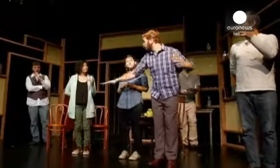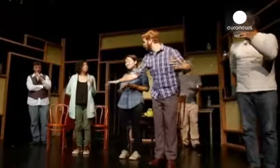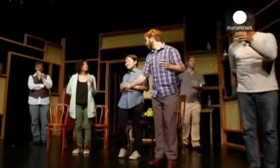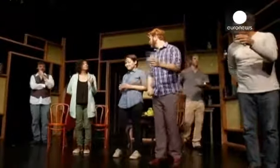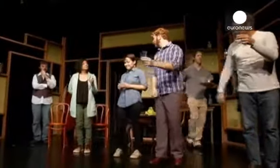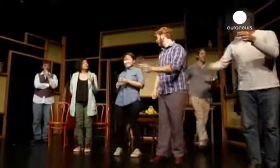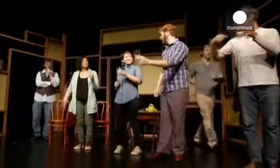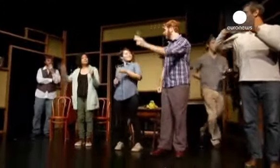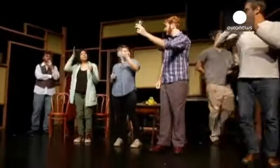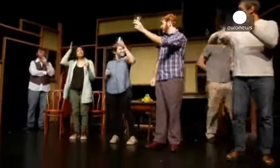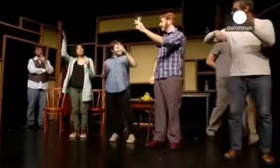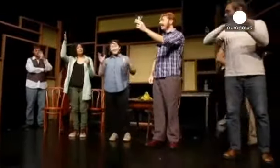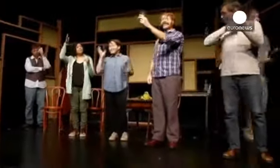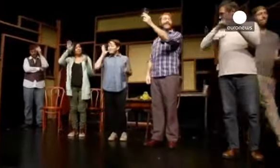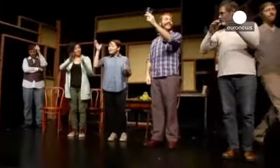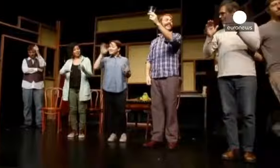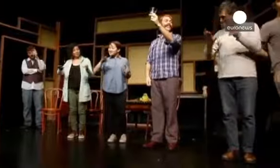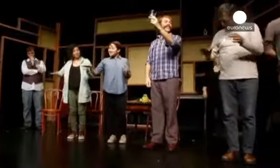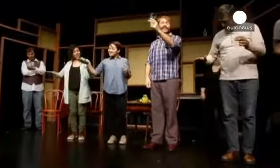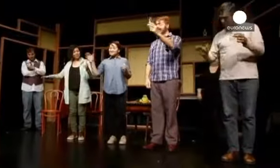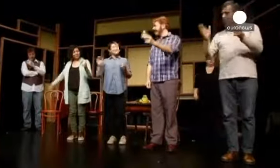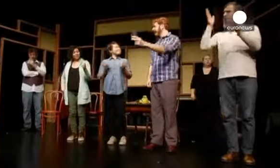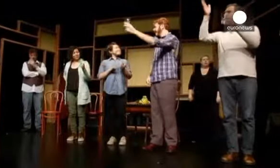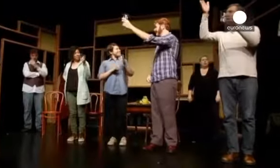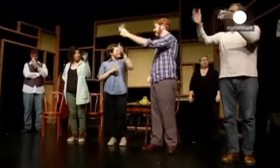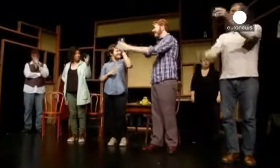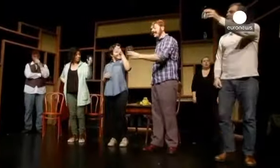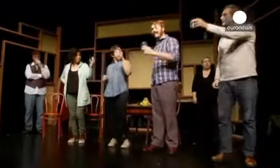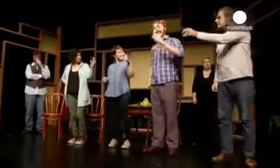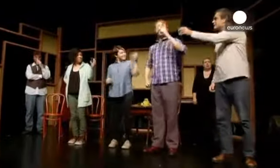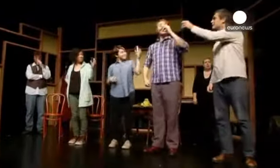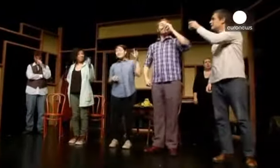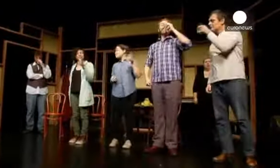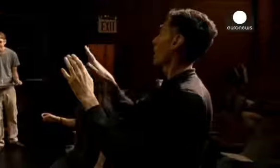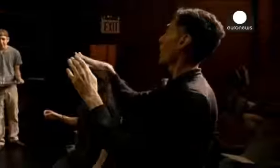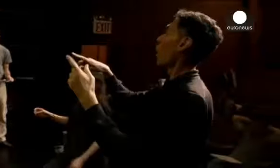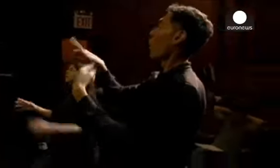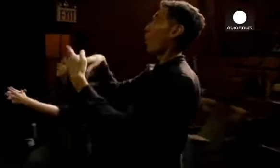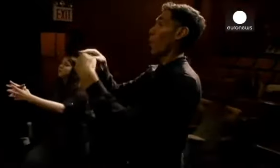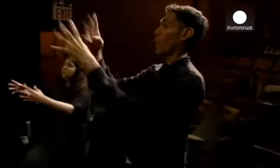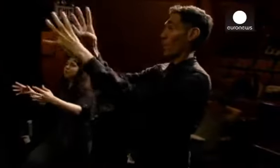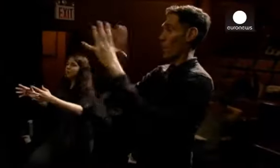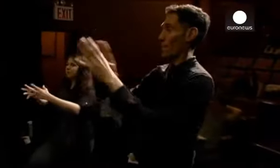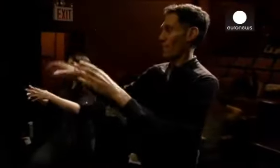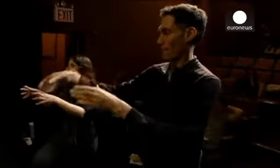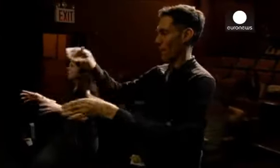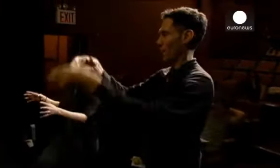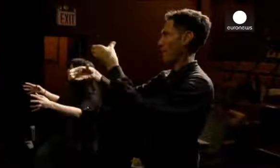Em Nova Iorque, sobe ao palco uma versão muito especial da peça O Estranho Caso de Dr. Jekyll e Mr. Hyde. O